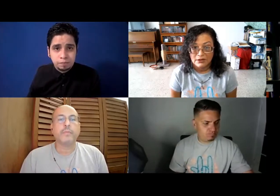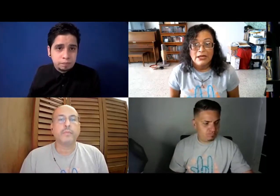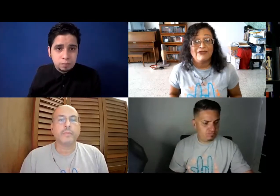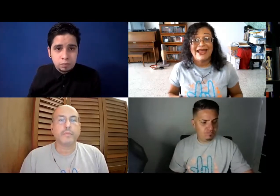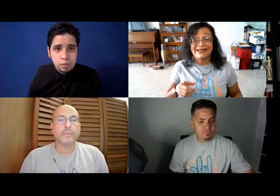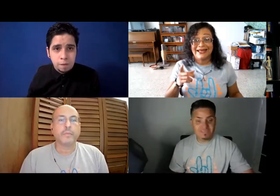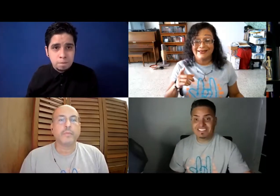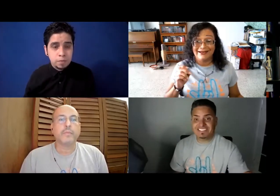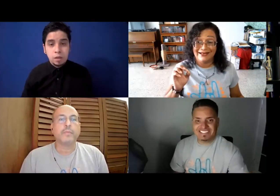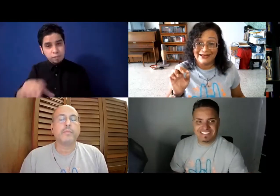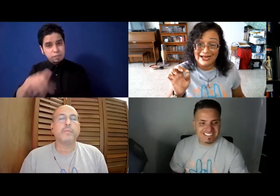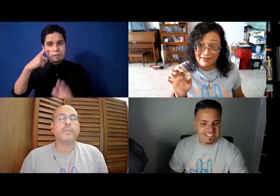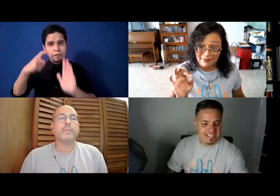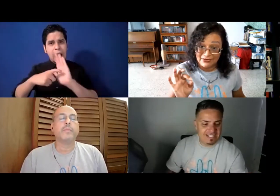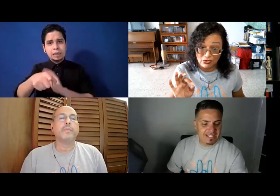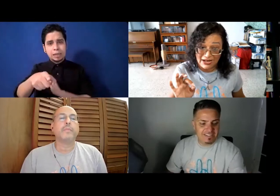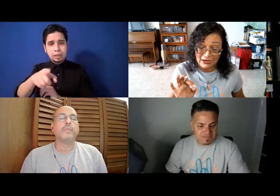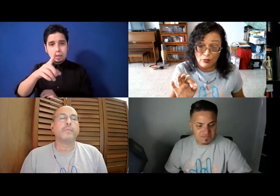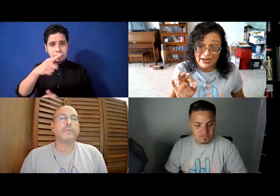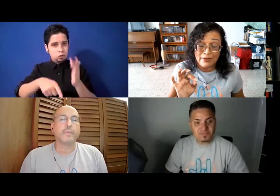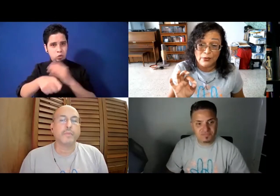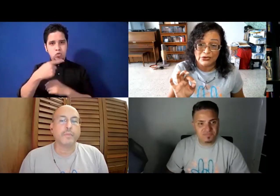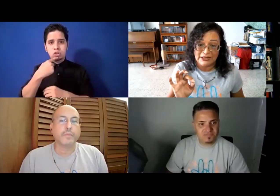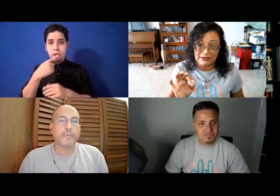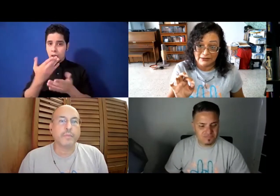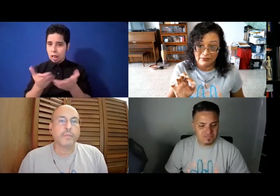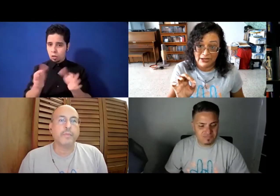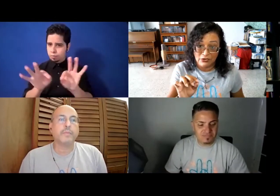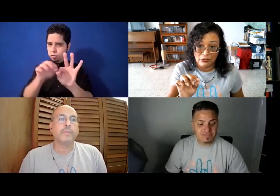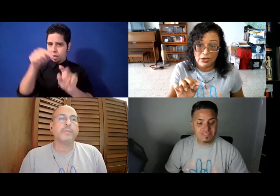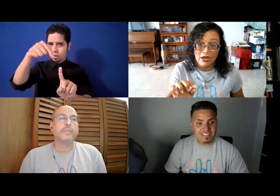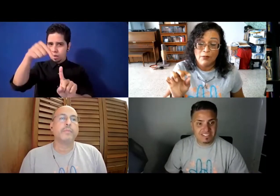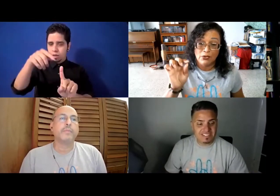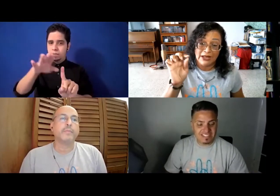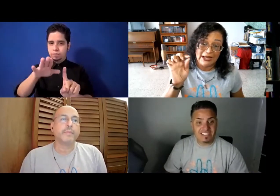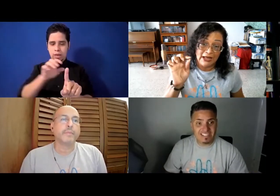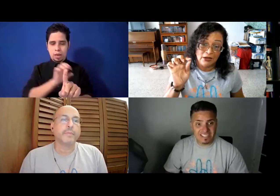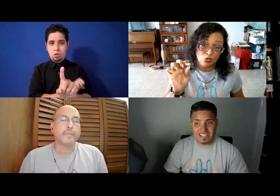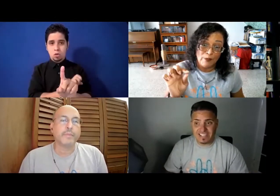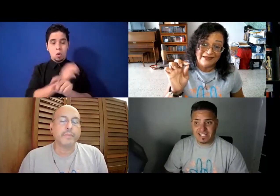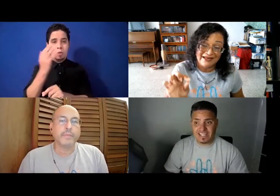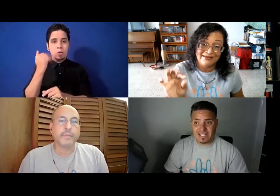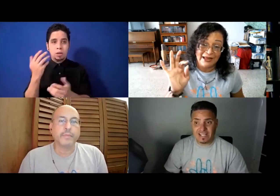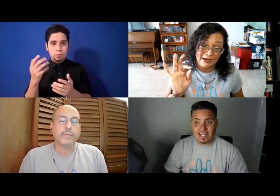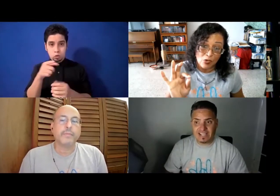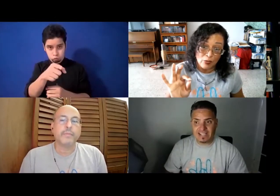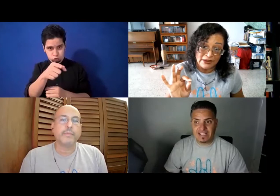Y fíjate, qué interesante que acabas de mencionar algo bien importante, Genio, porque tú pasaste el COVID